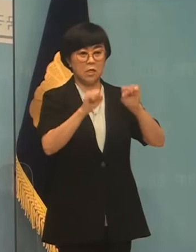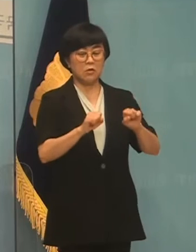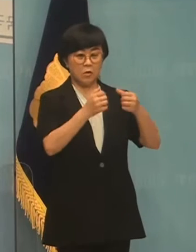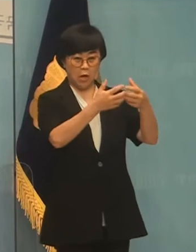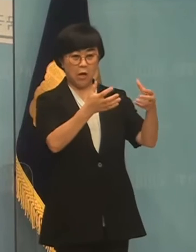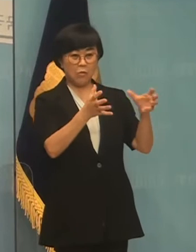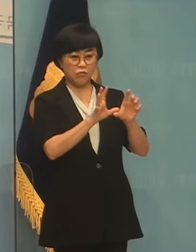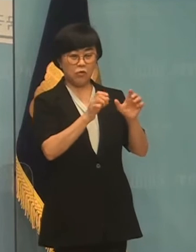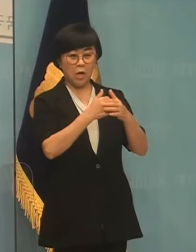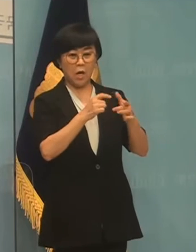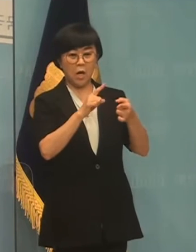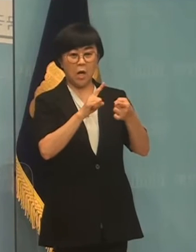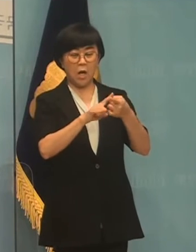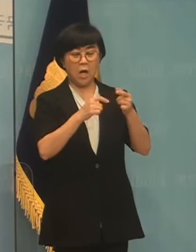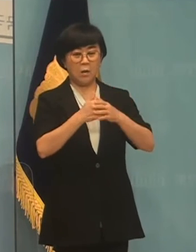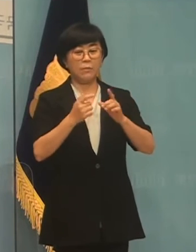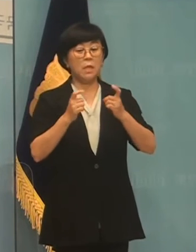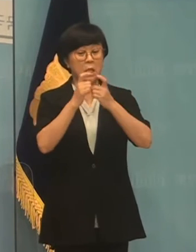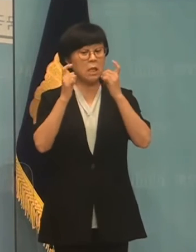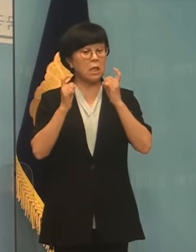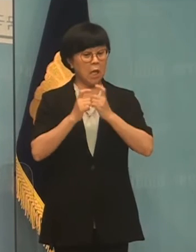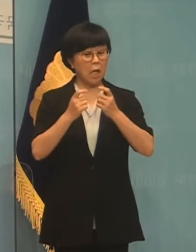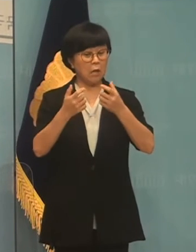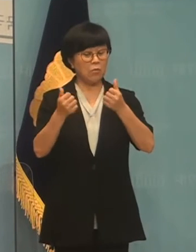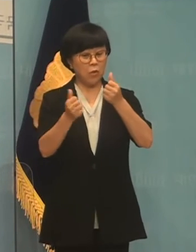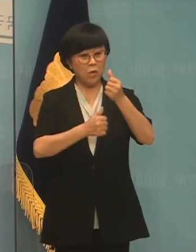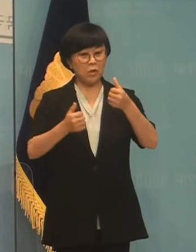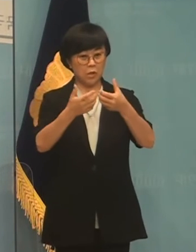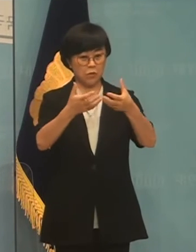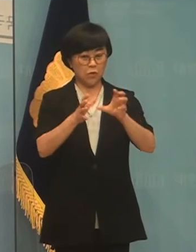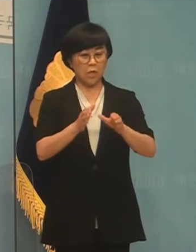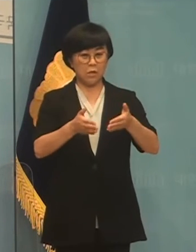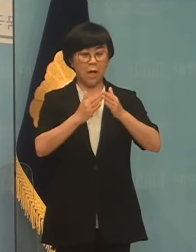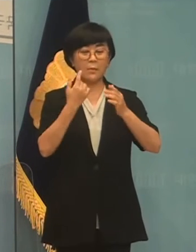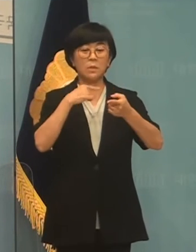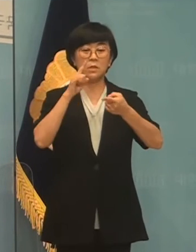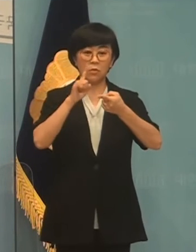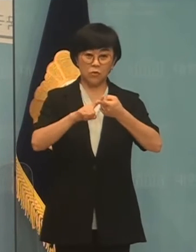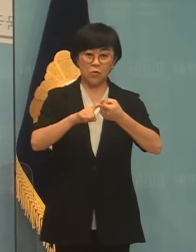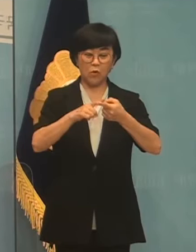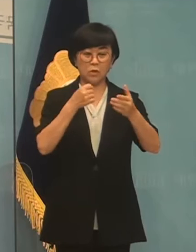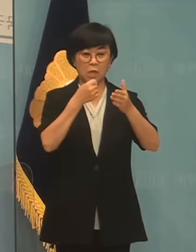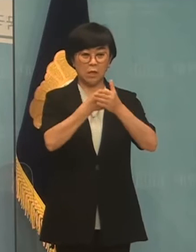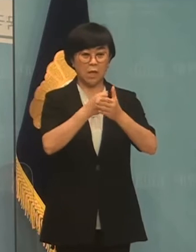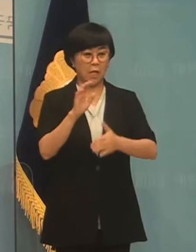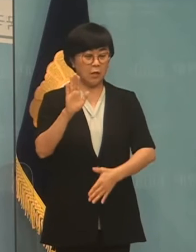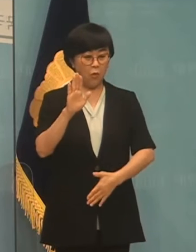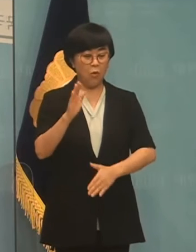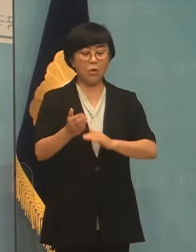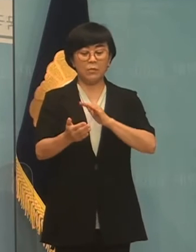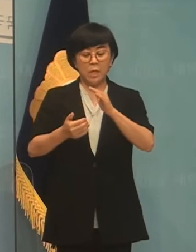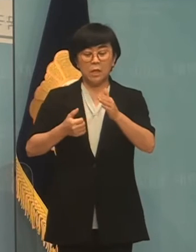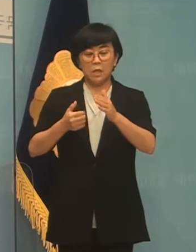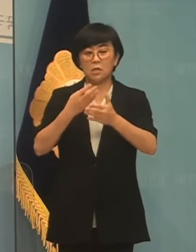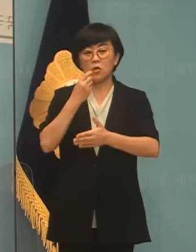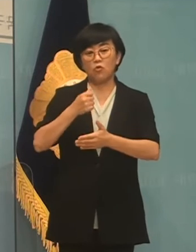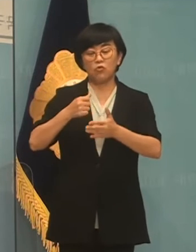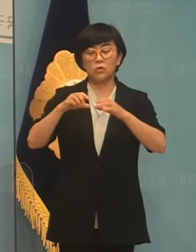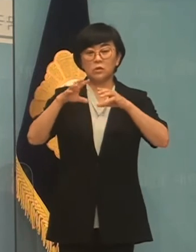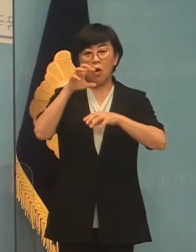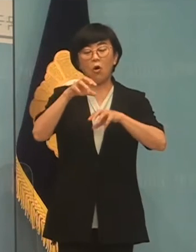주문가를 구성해서 합리적으로 결정했던 주장을 달리 당초 서울도 미리 결정해 놓고